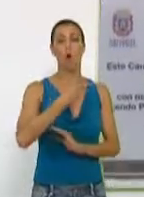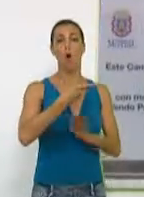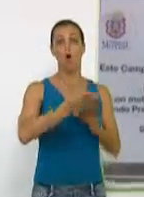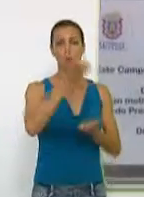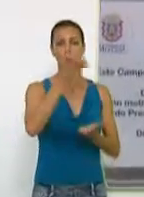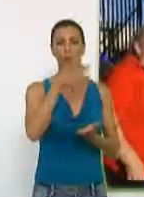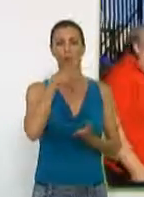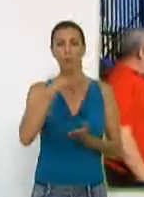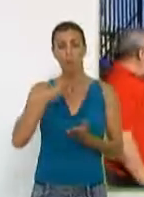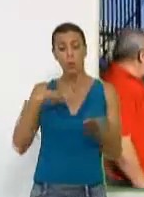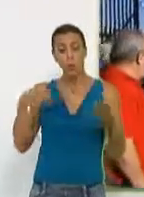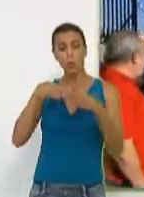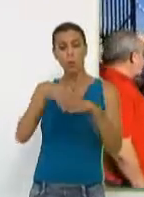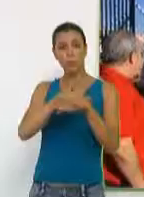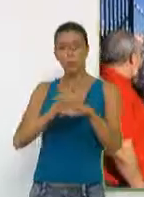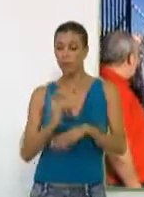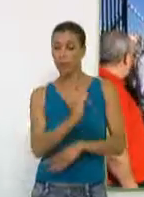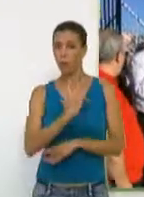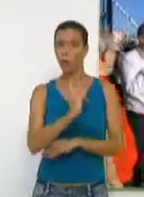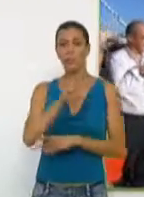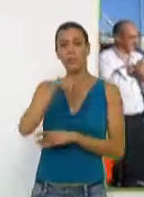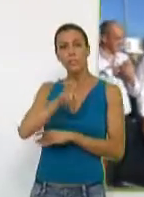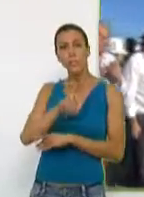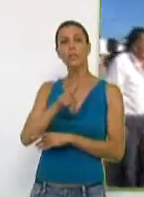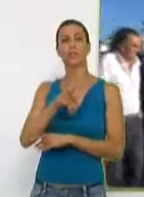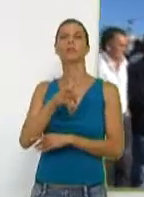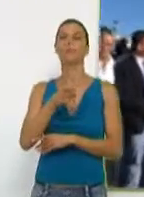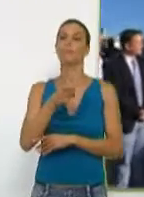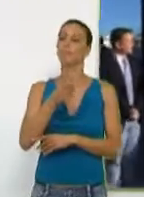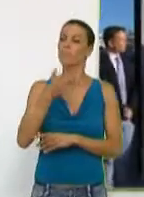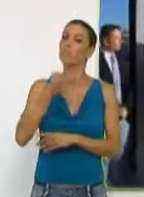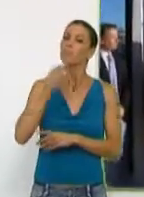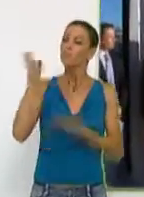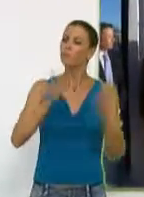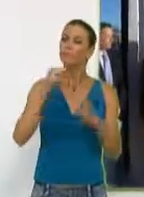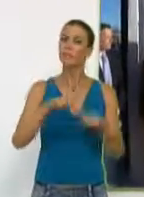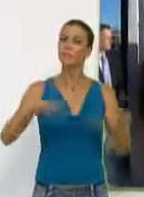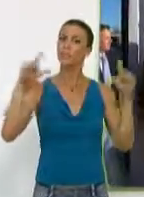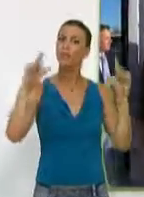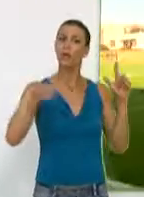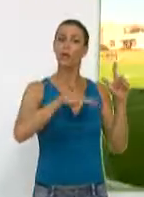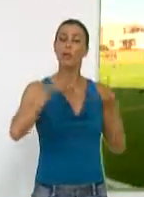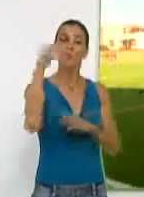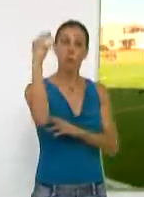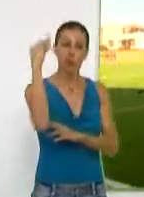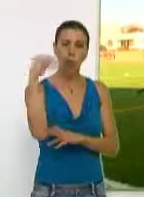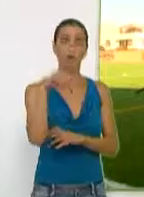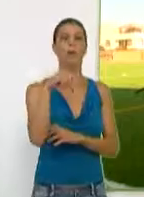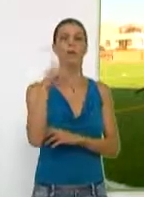Miembros de las corporaciones municipales de los dos anejos y del consistorio matriz, así como representantes de la entidad local de Torrenueva,